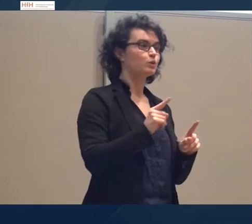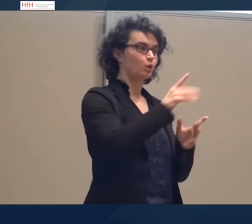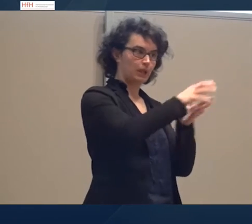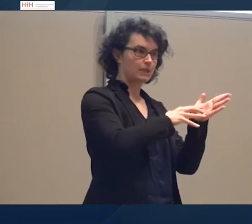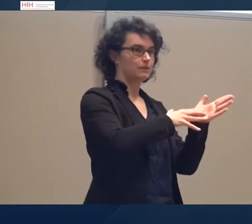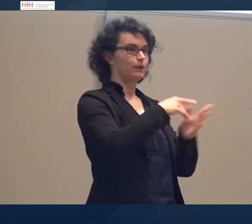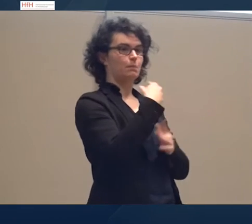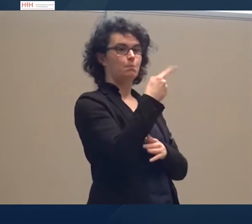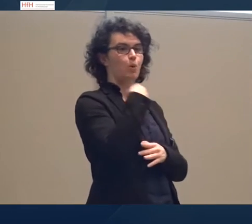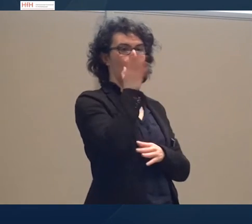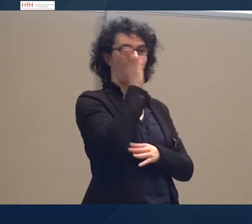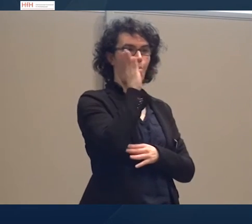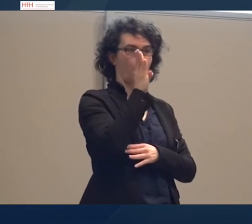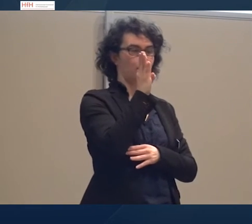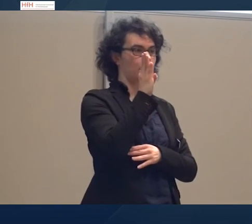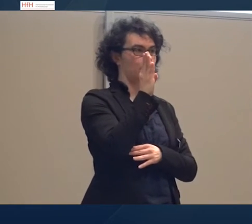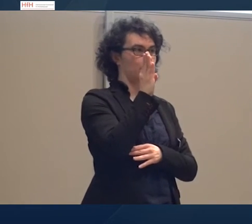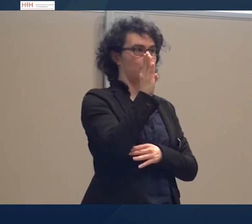sie sind raumzeitlich in einer Trennung,